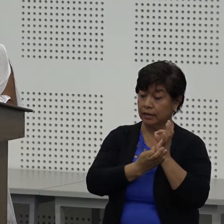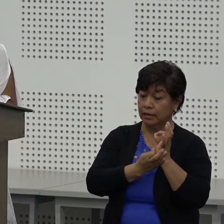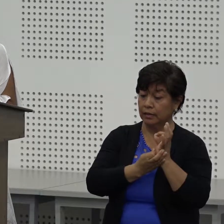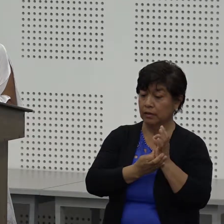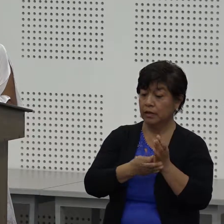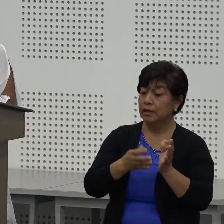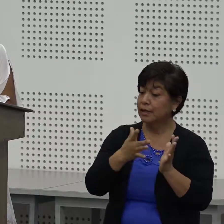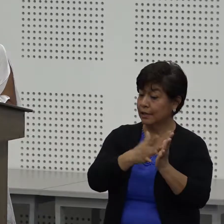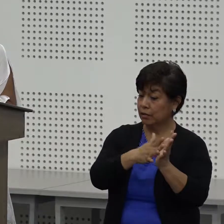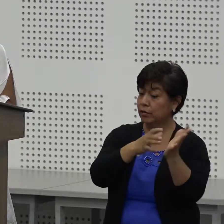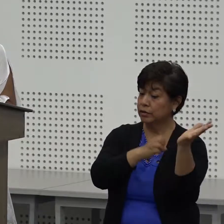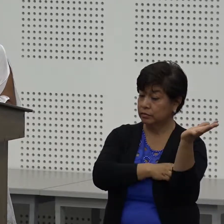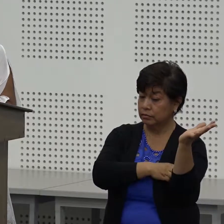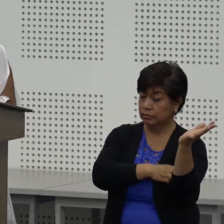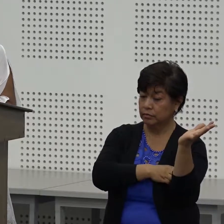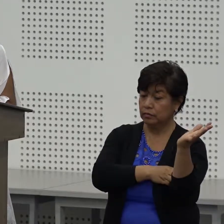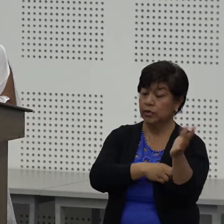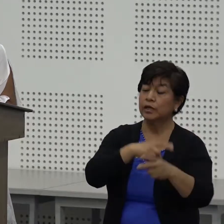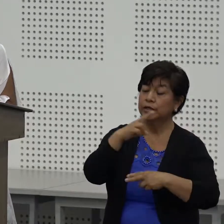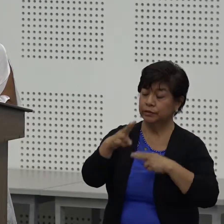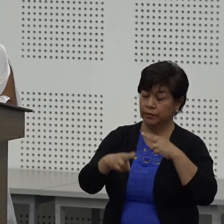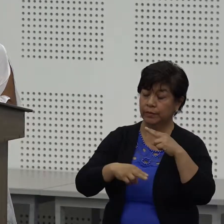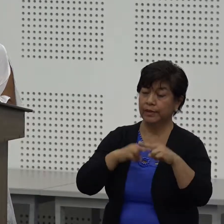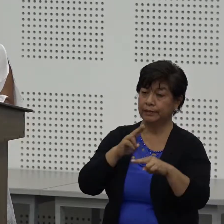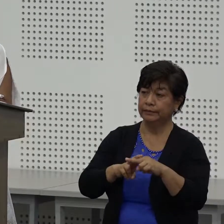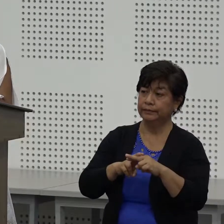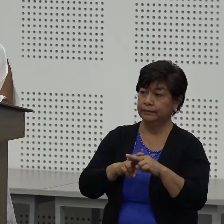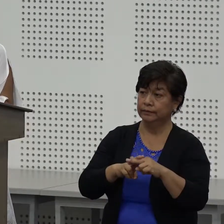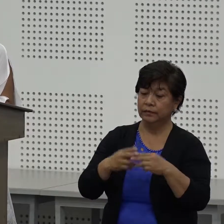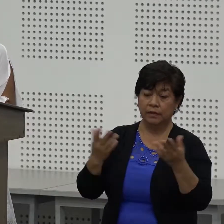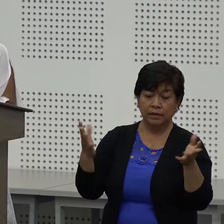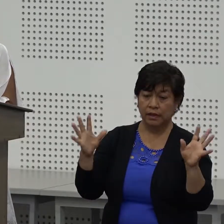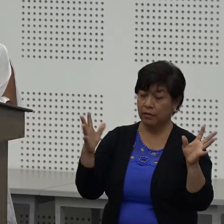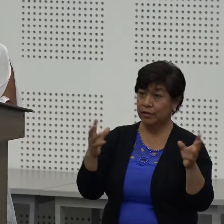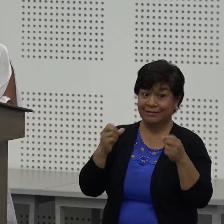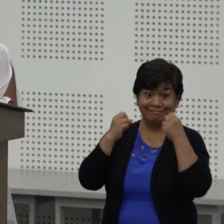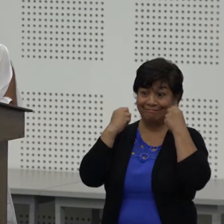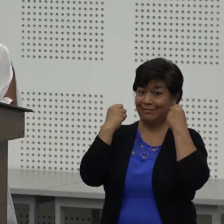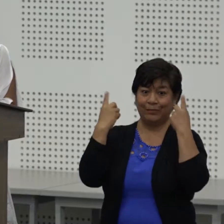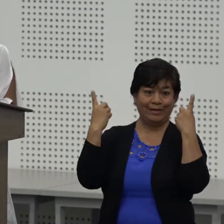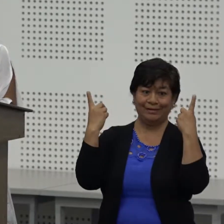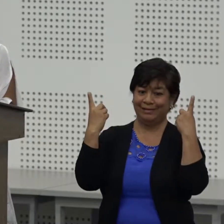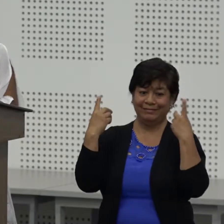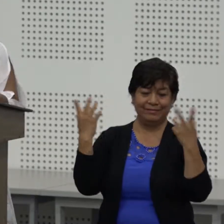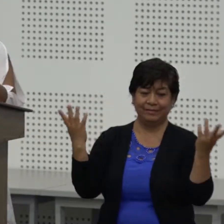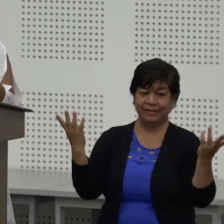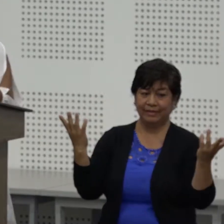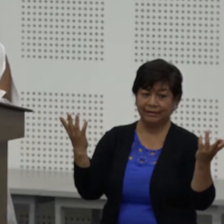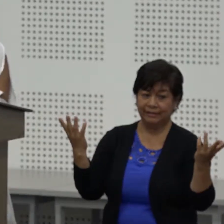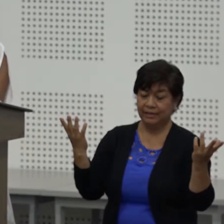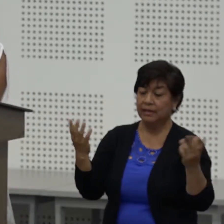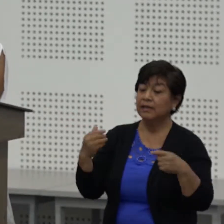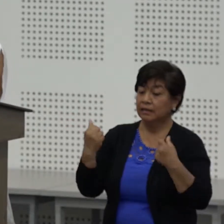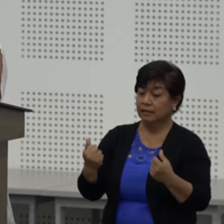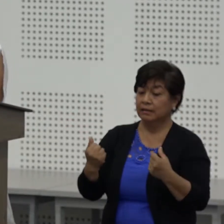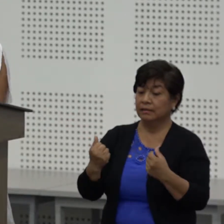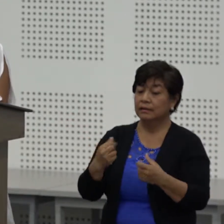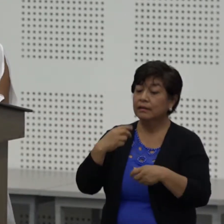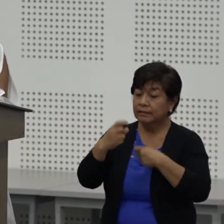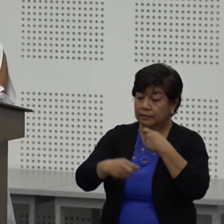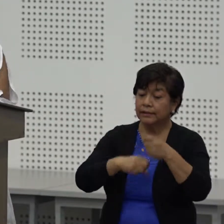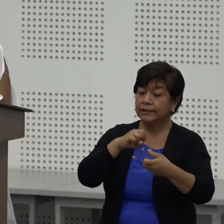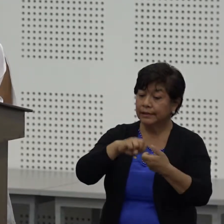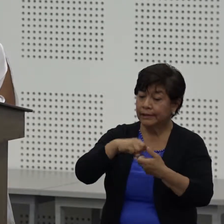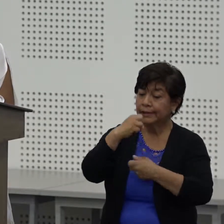dejó de ser un proyecto ya es una cosa normal ya no es sorprendente ya no es novedad que cada